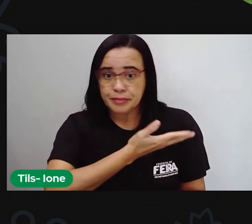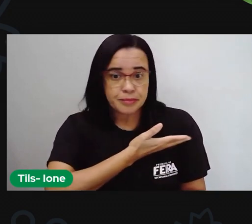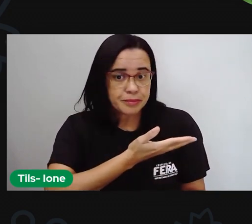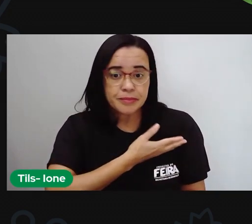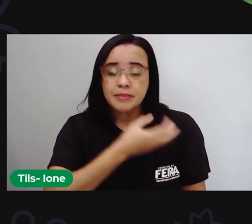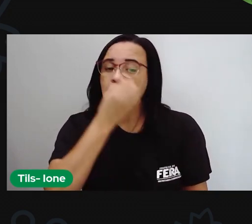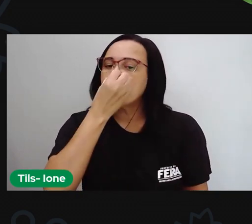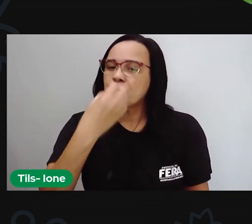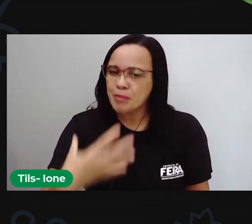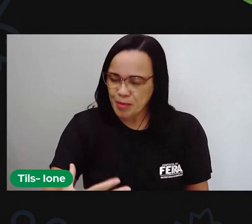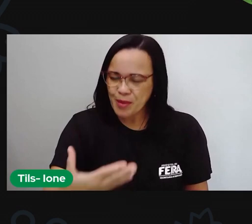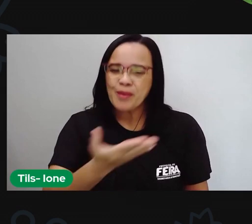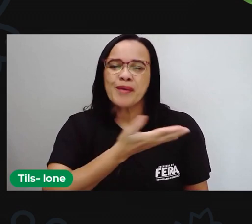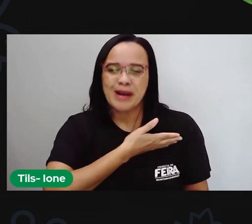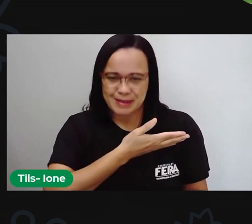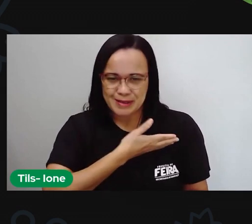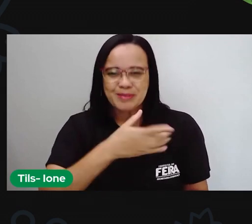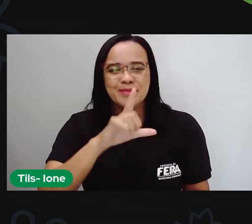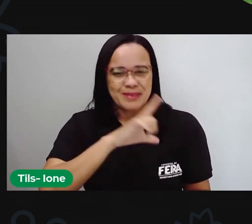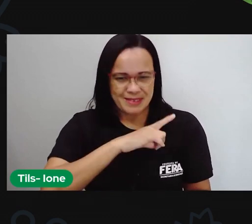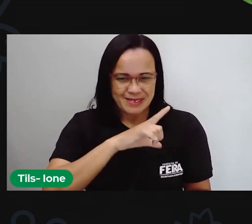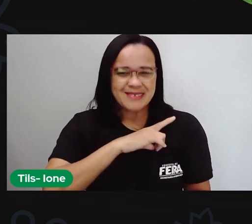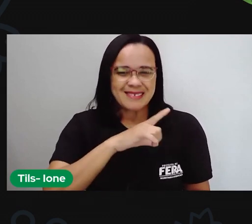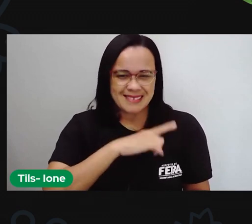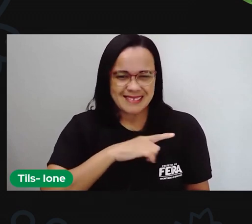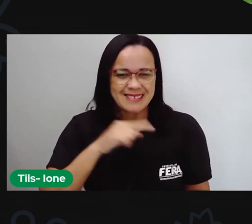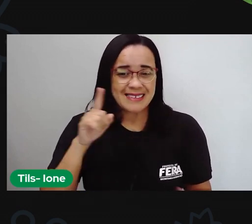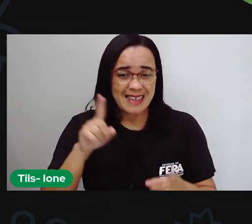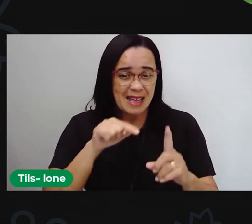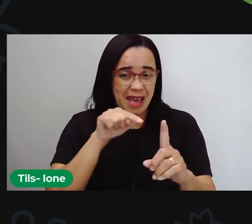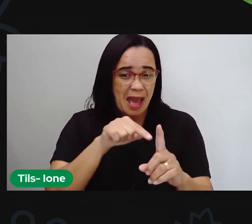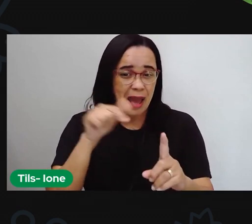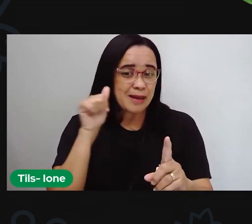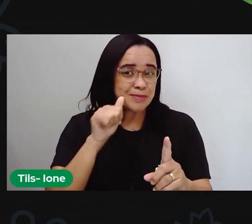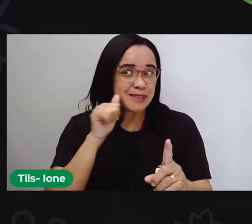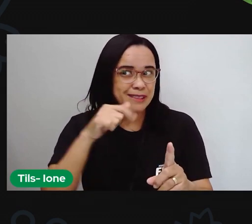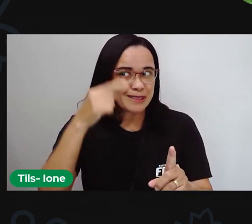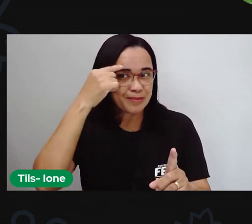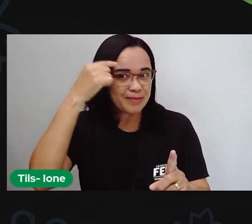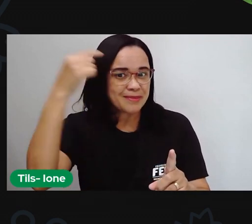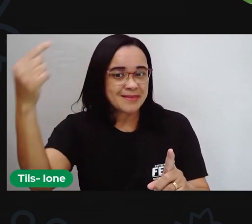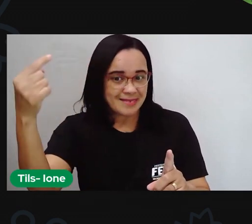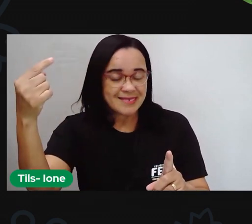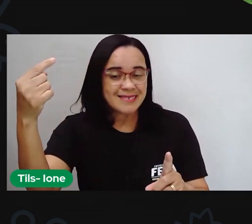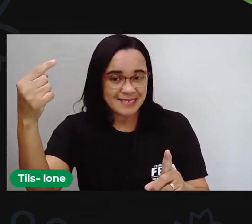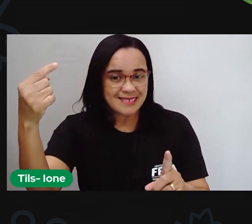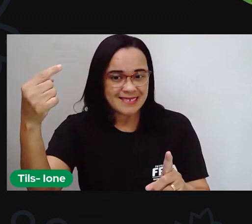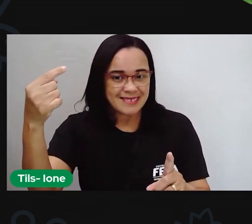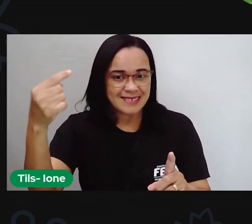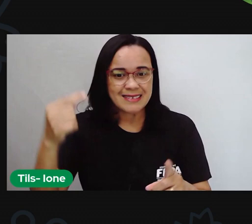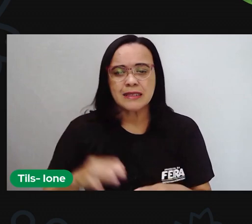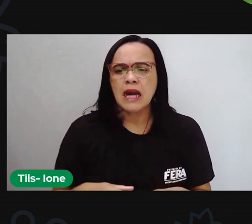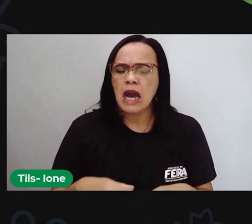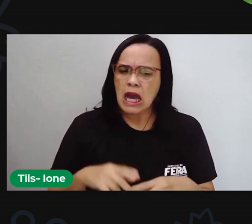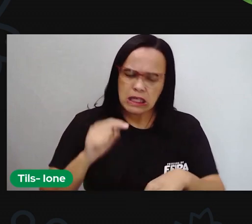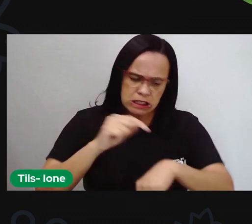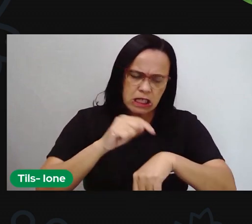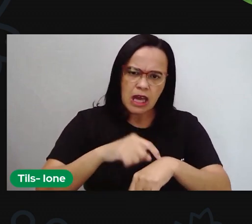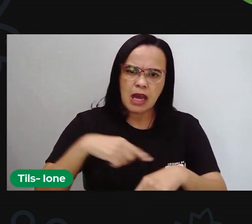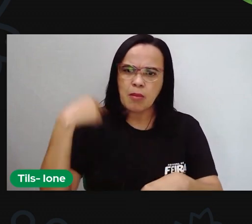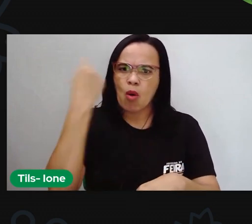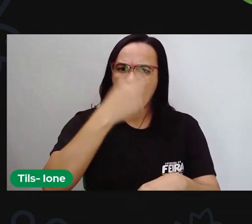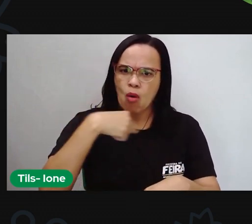ter um amigo nesta floresta tão grande, Mariana pensava. E começou a ficar muito tempo com ele,